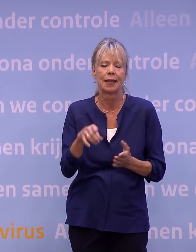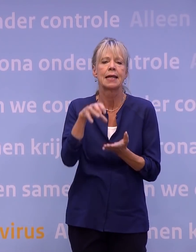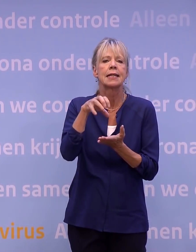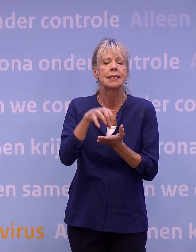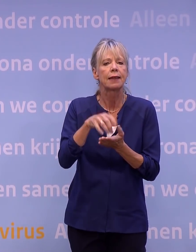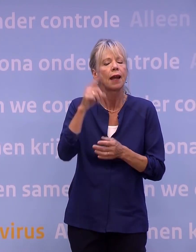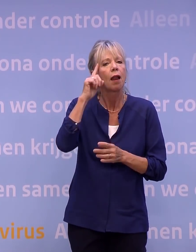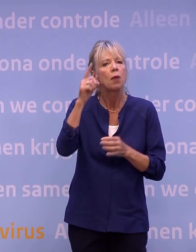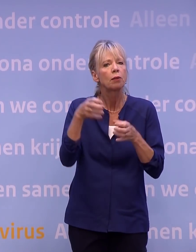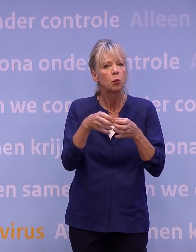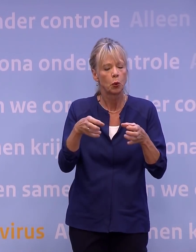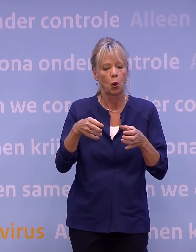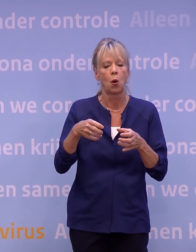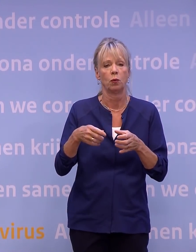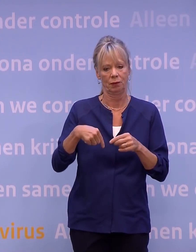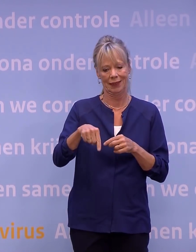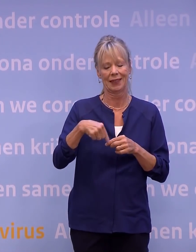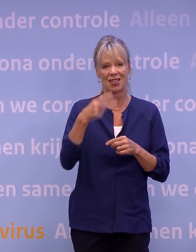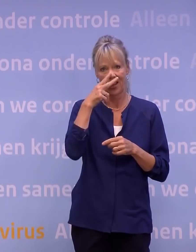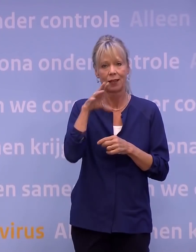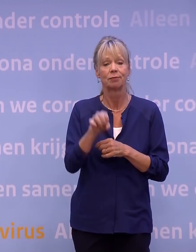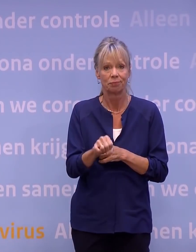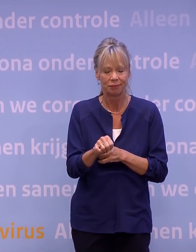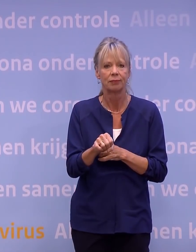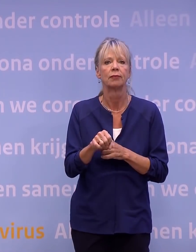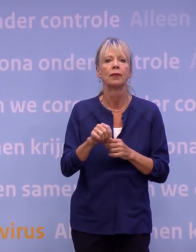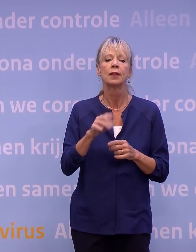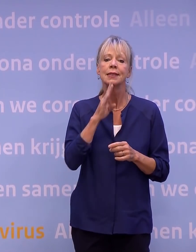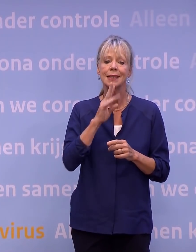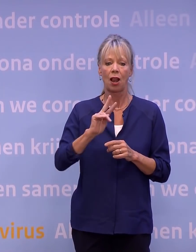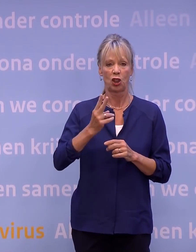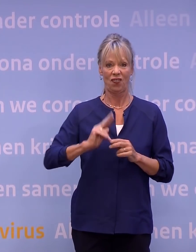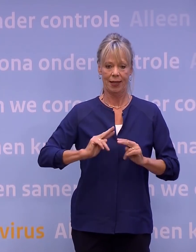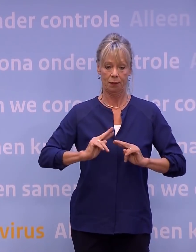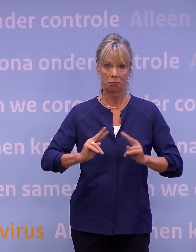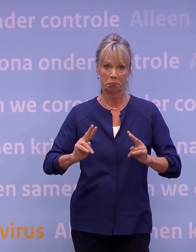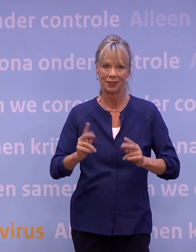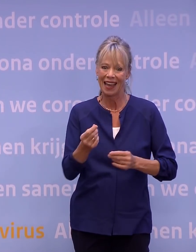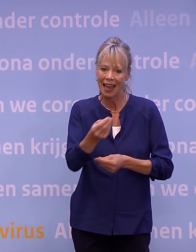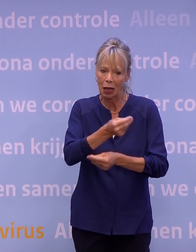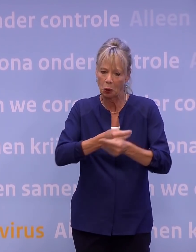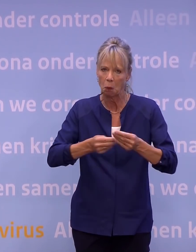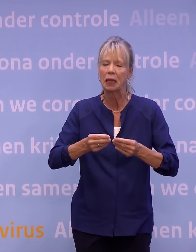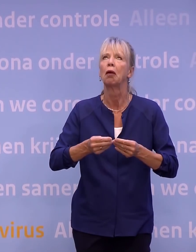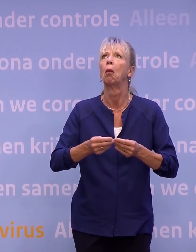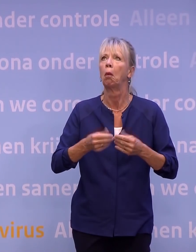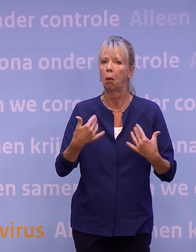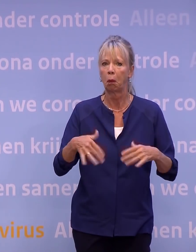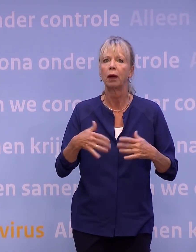economische scenario bij een tweede golf willen we ook niet meemaken, want dan verliezen nog meer mensen hun baan.